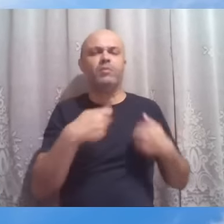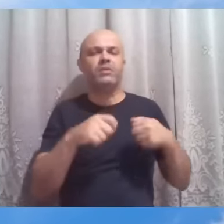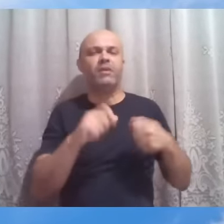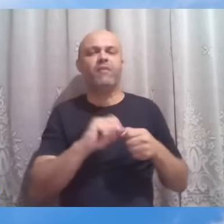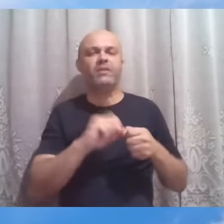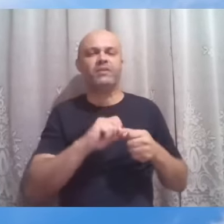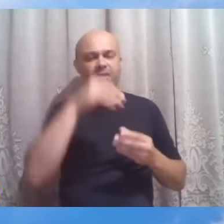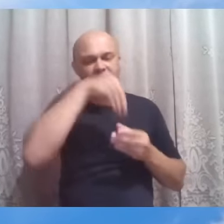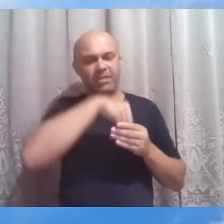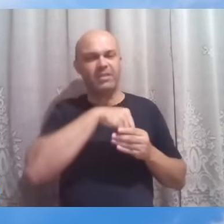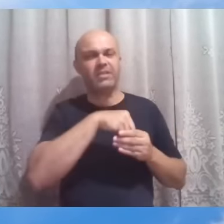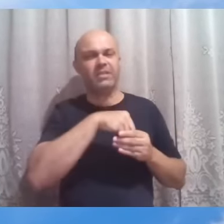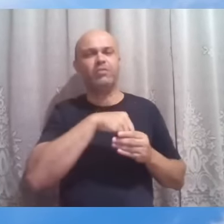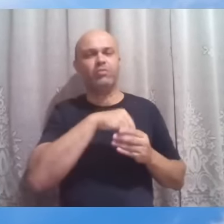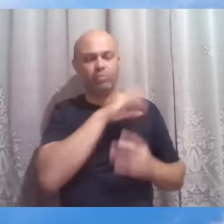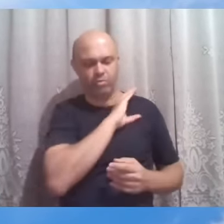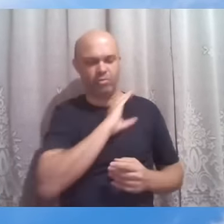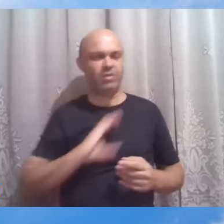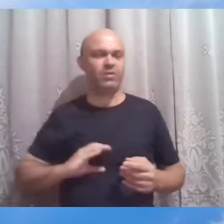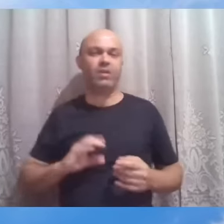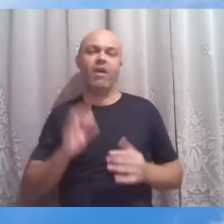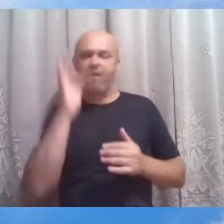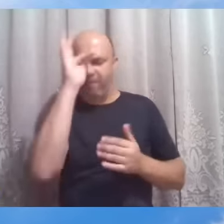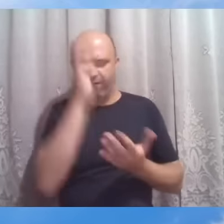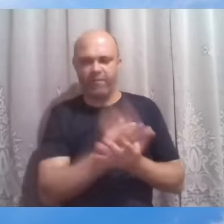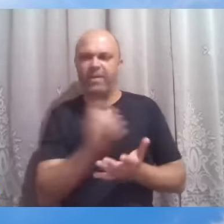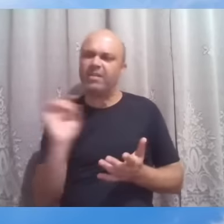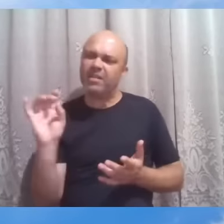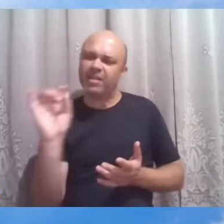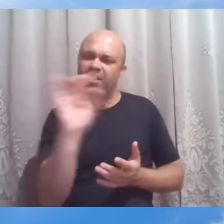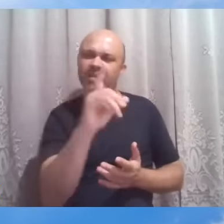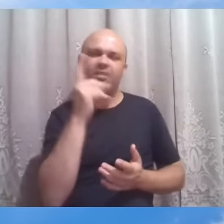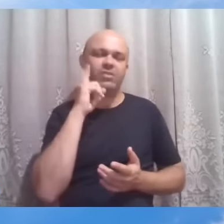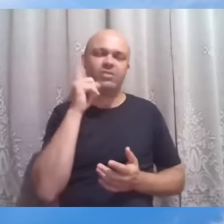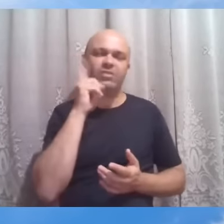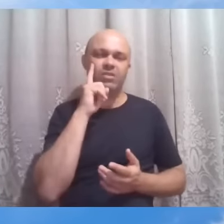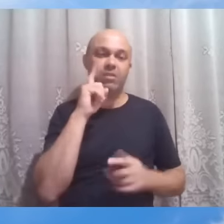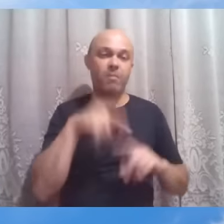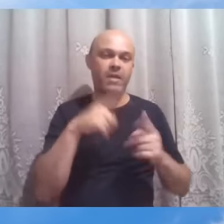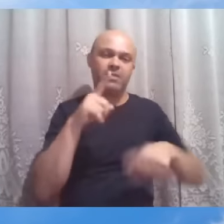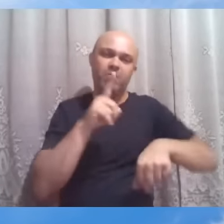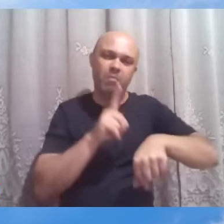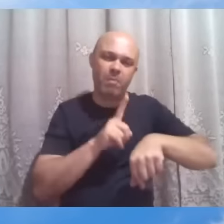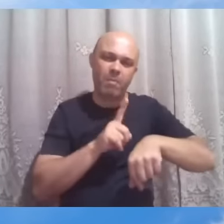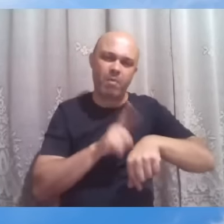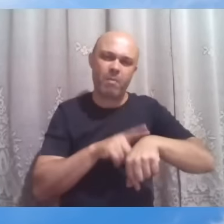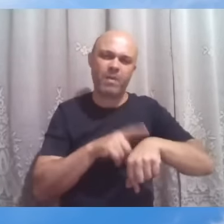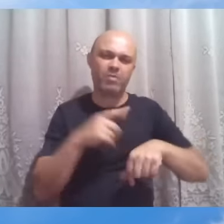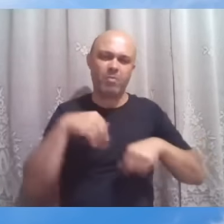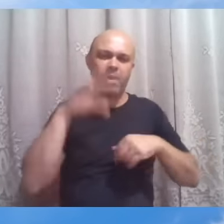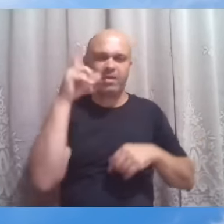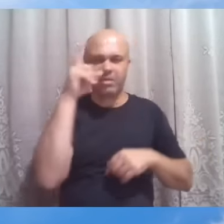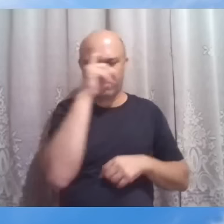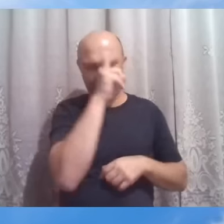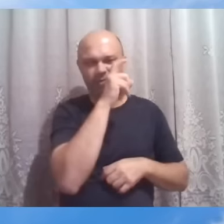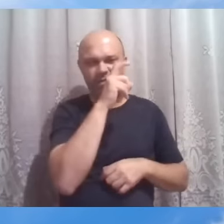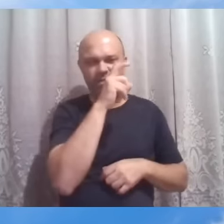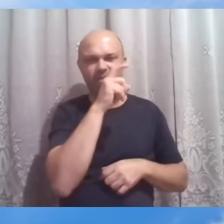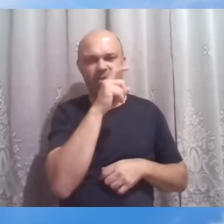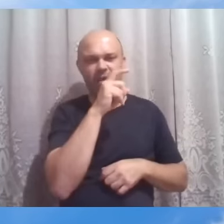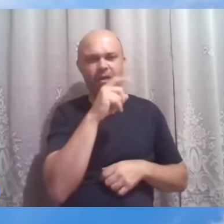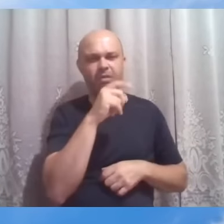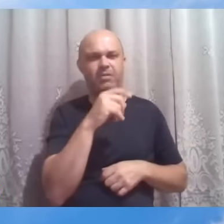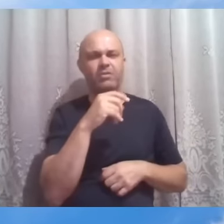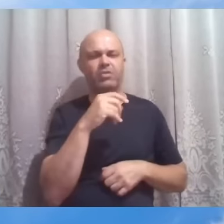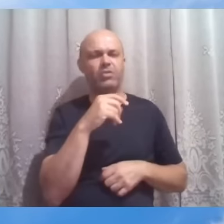a fé de cada um de nós dia a dia mas em momentos mais culminantes será não tenhamos dúvida posta à